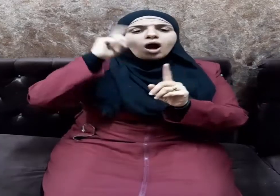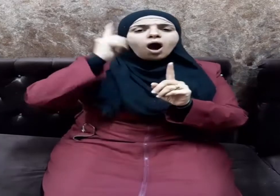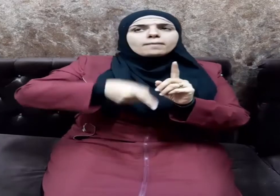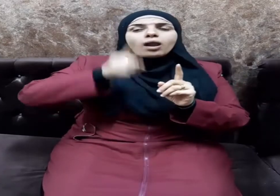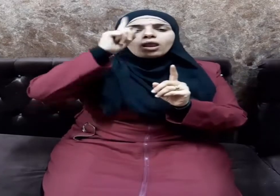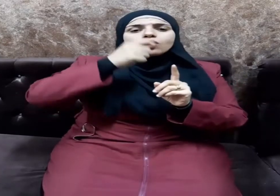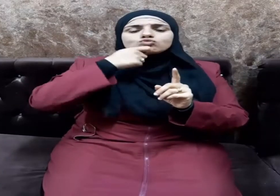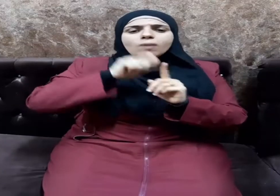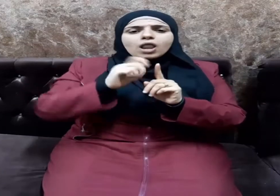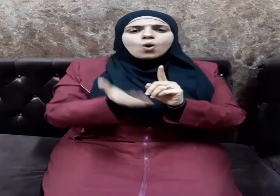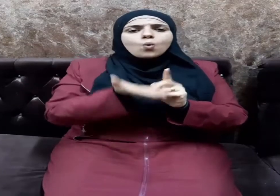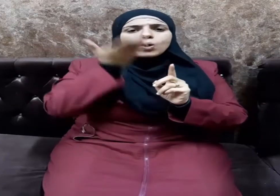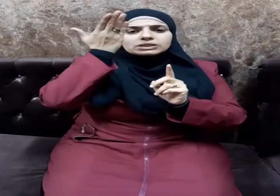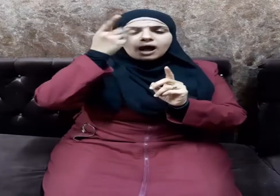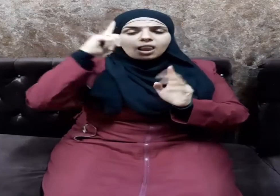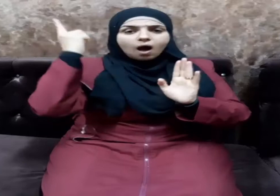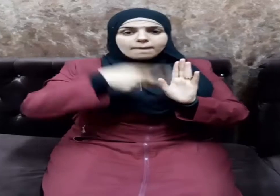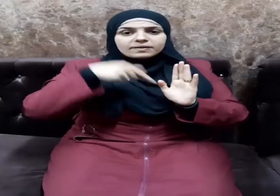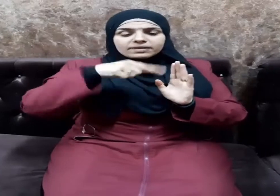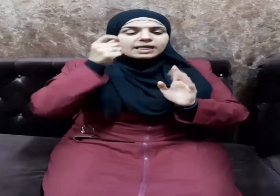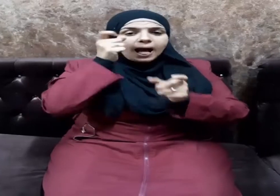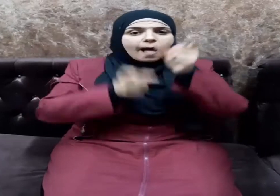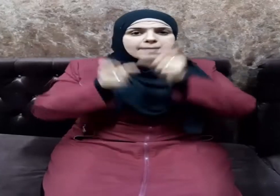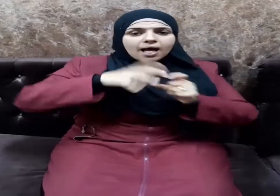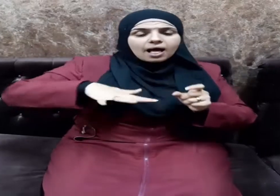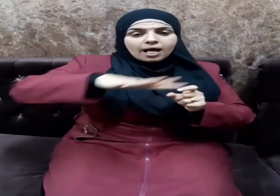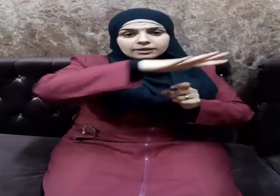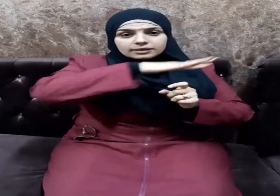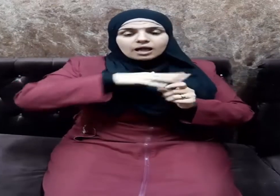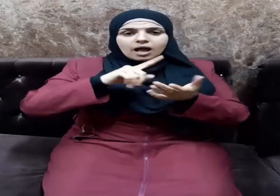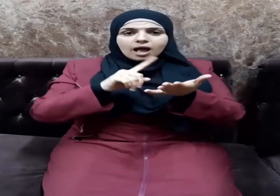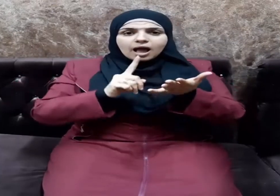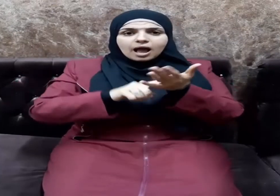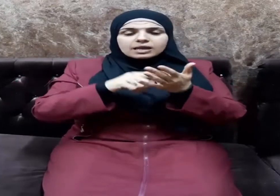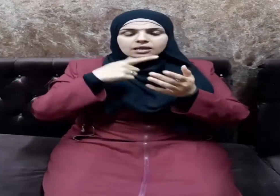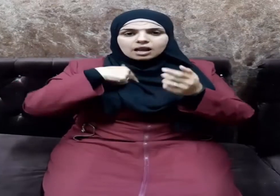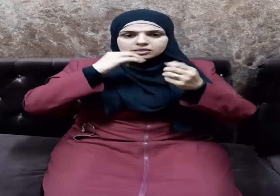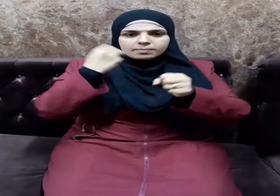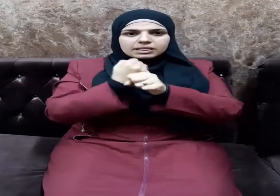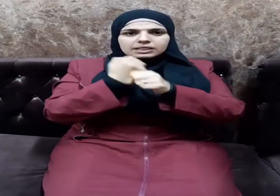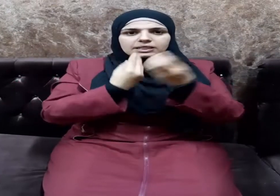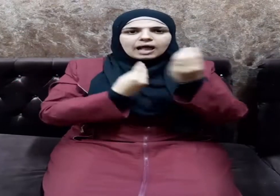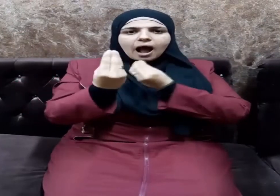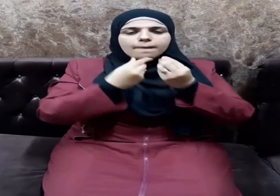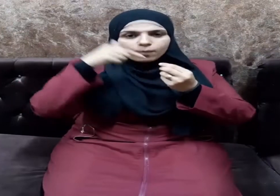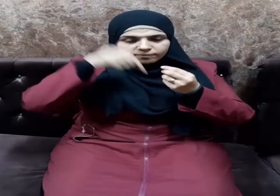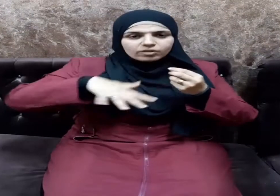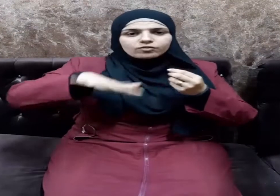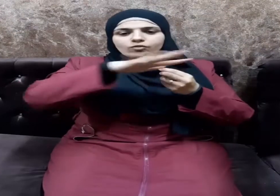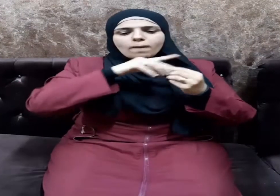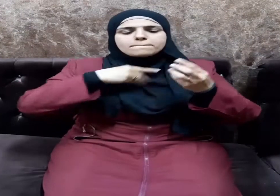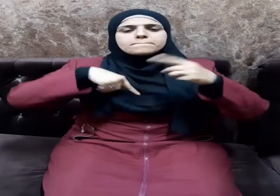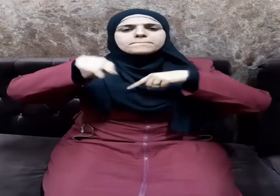الحق سبحانه وتعالى عباده أن يتعاملوا بها فيما بينهم